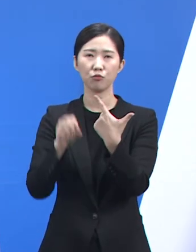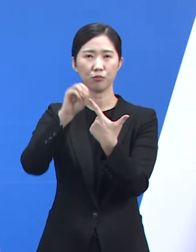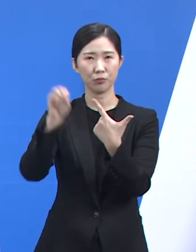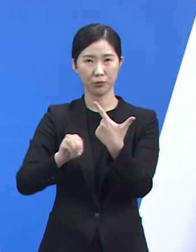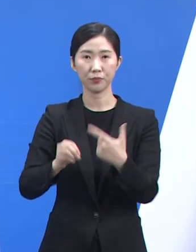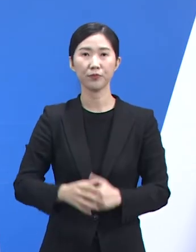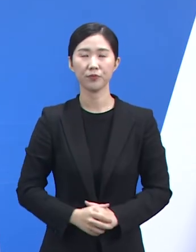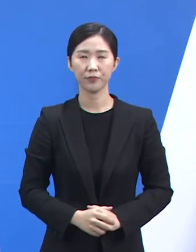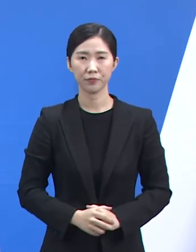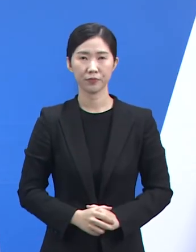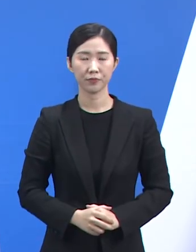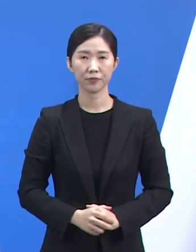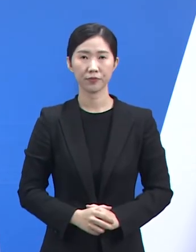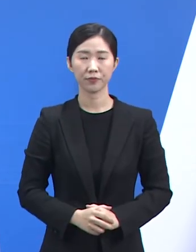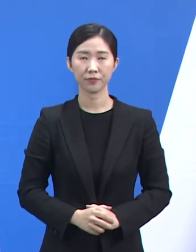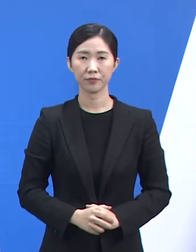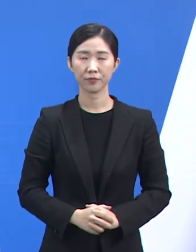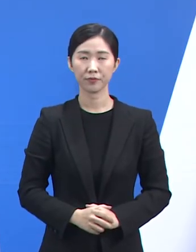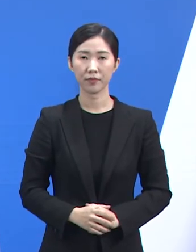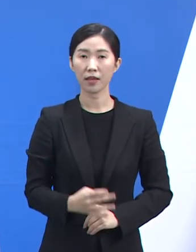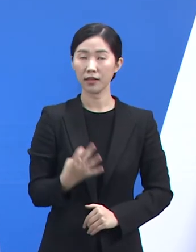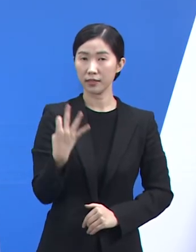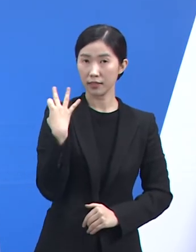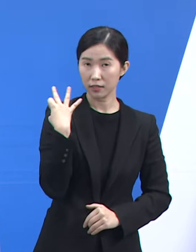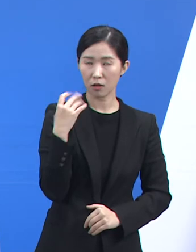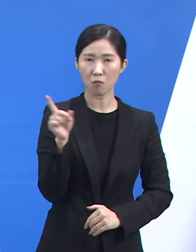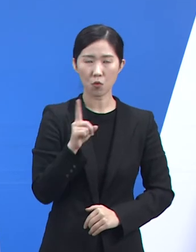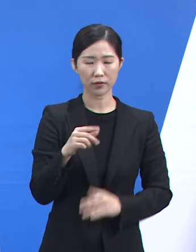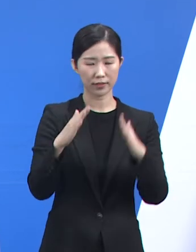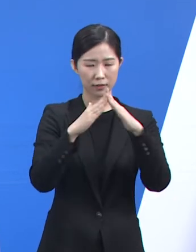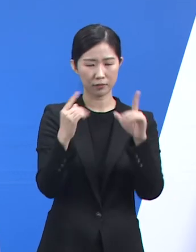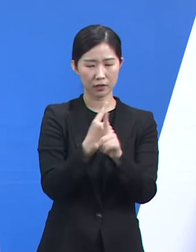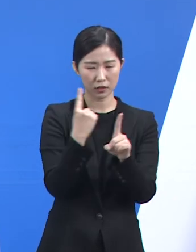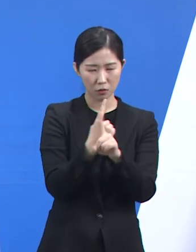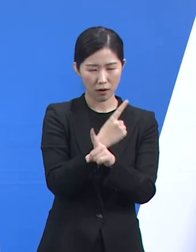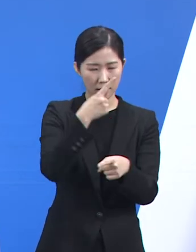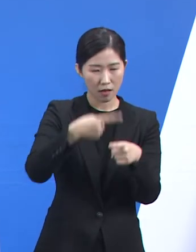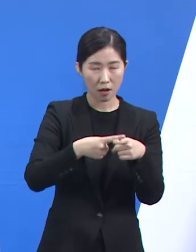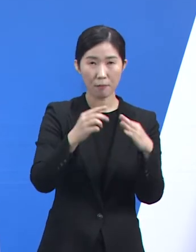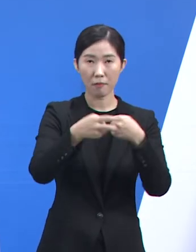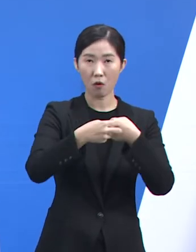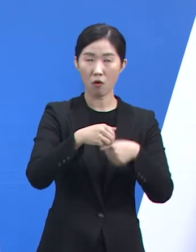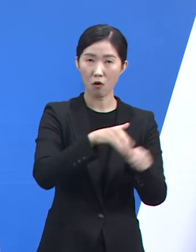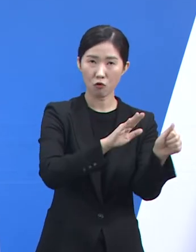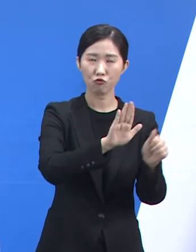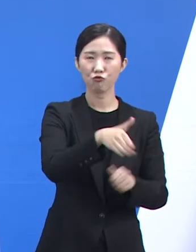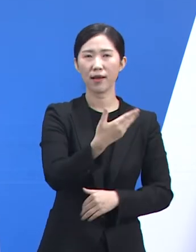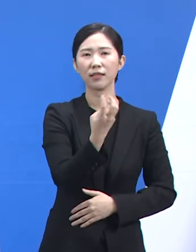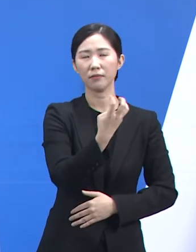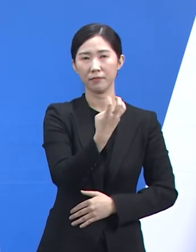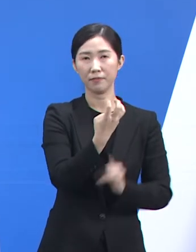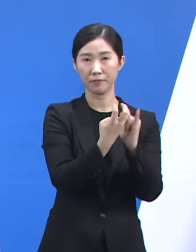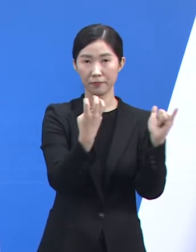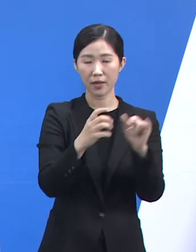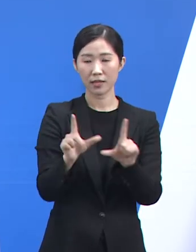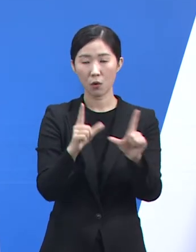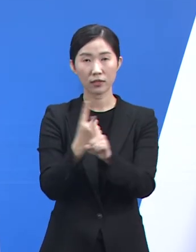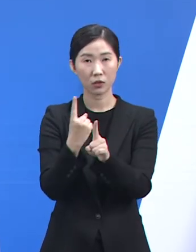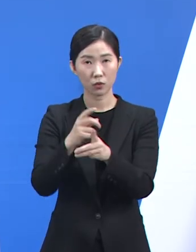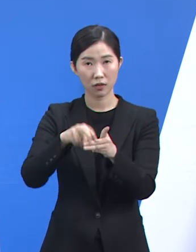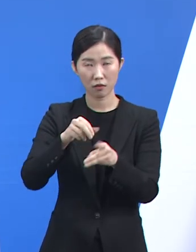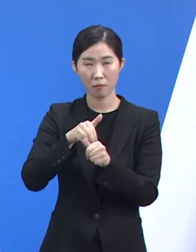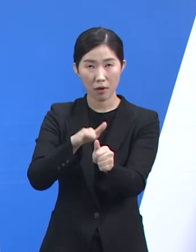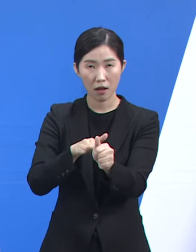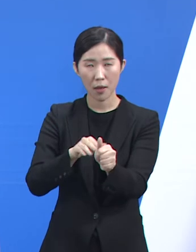지난 한주 동안에 재택치료 중에 병원으로 이송된 인원은 930명, 생활치료센터로 이송된